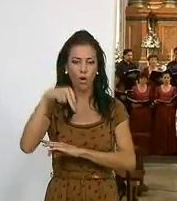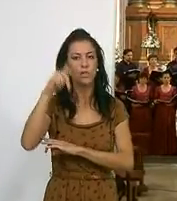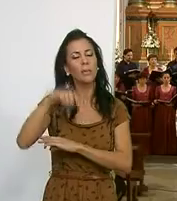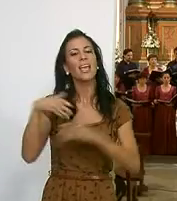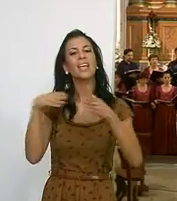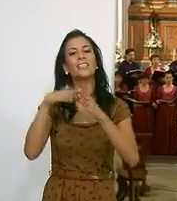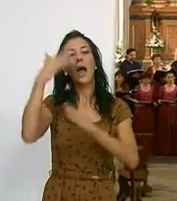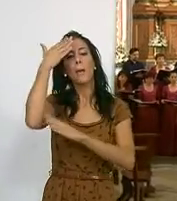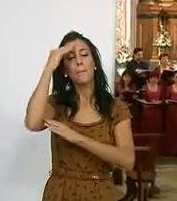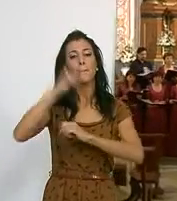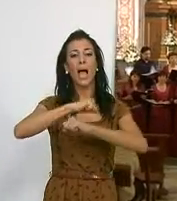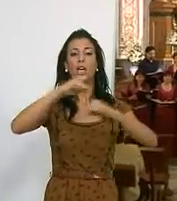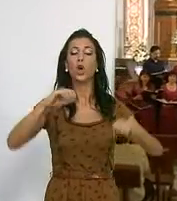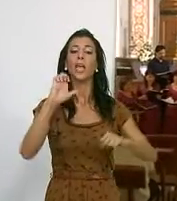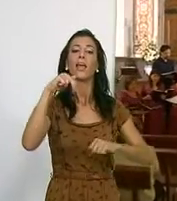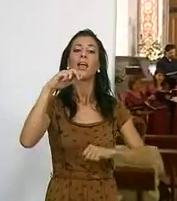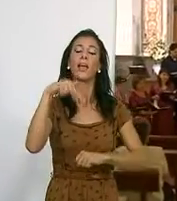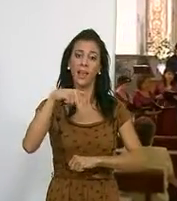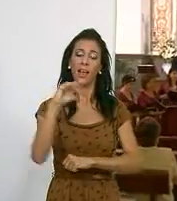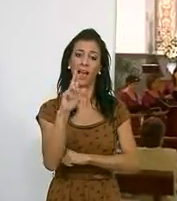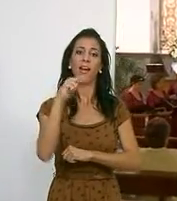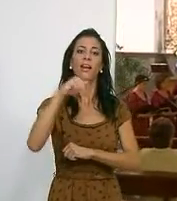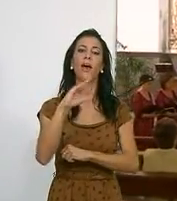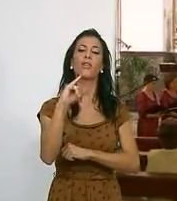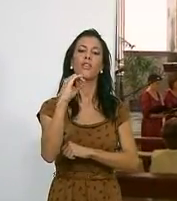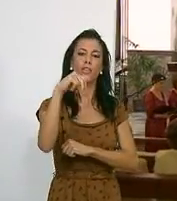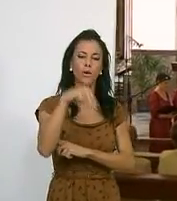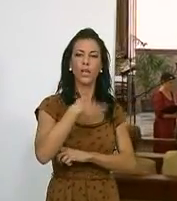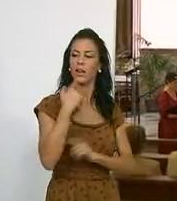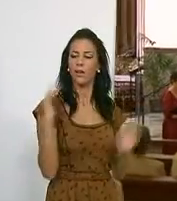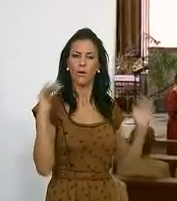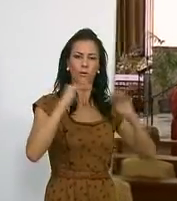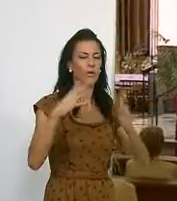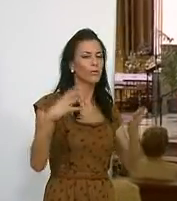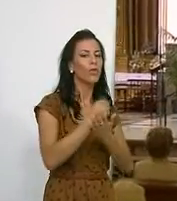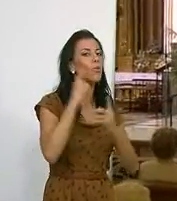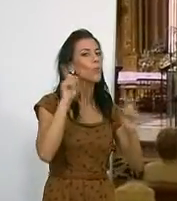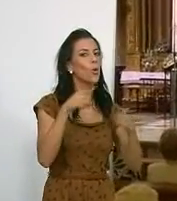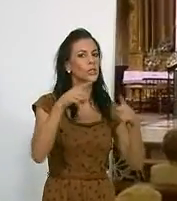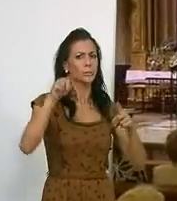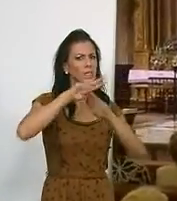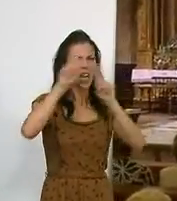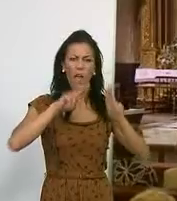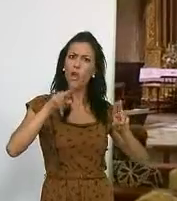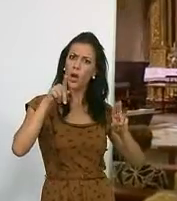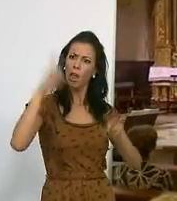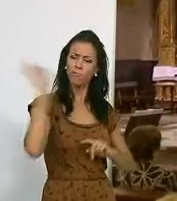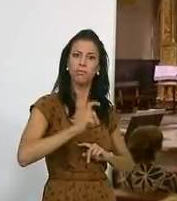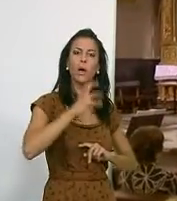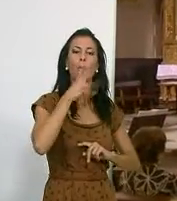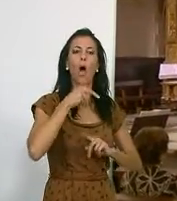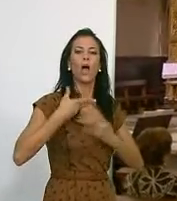Iglesia Mayor de la Encarnación volverá a reunir a los más conocidos músicos internacionales que estarán